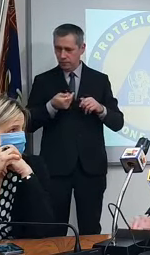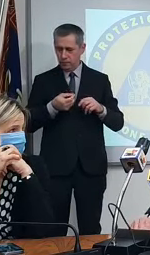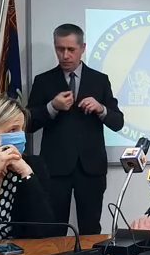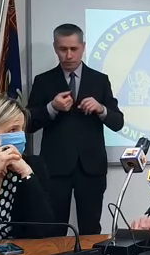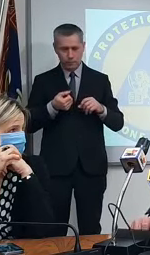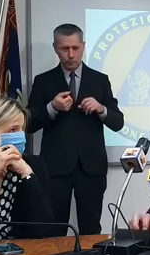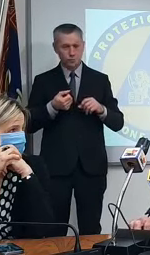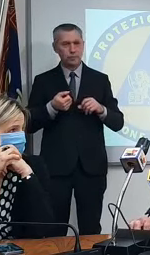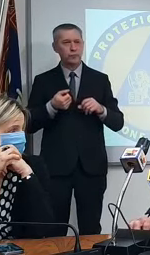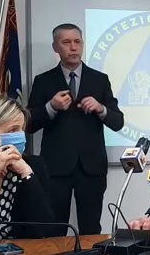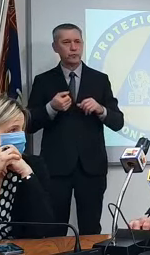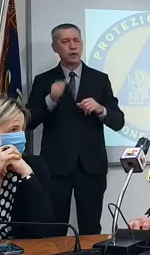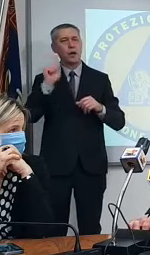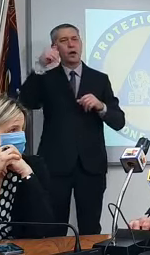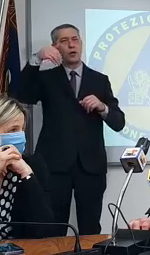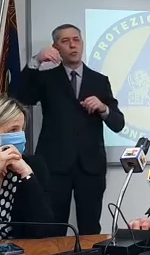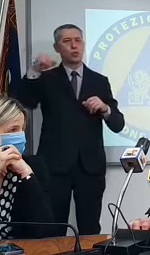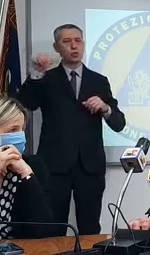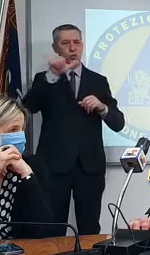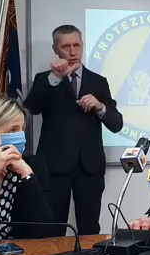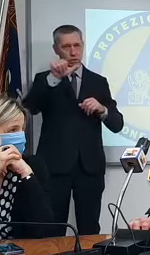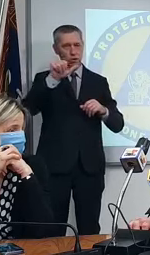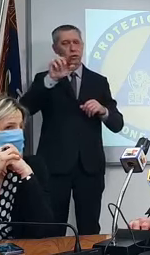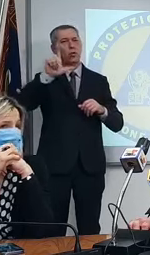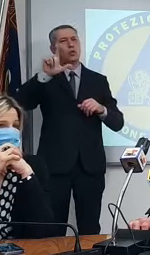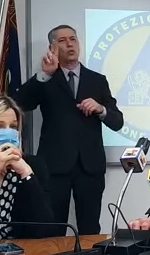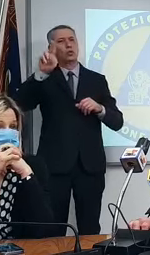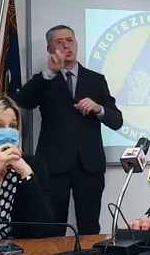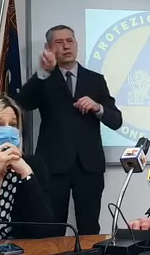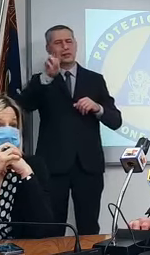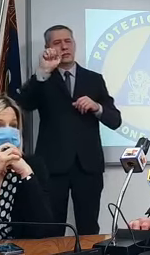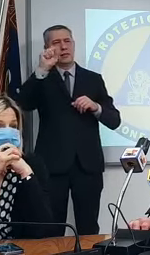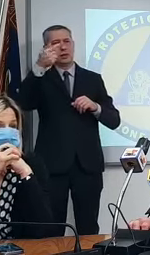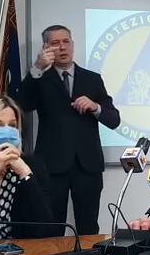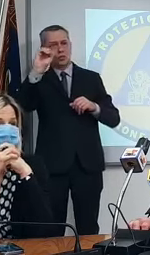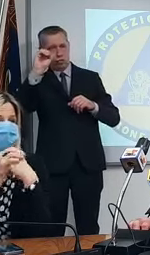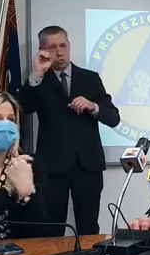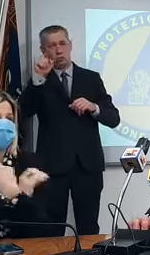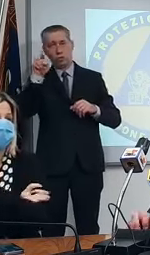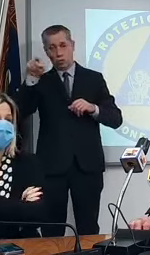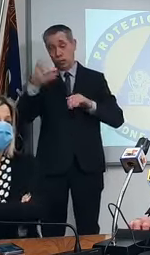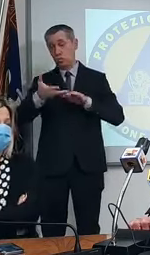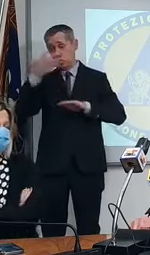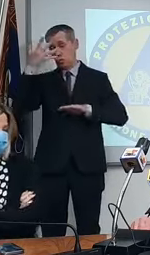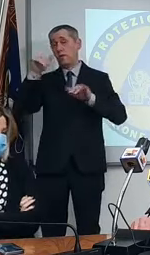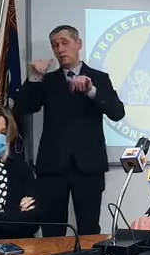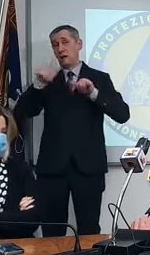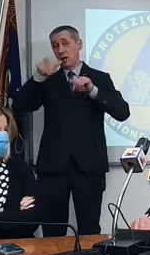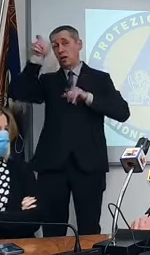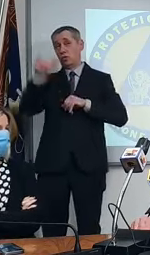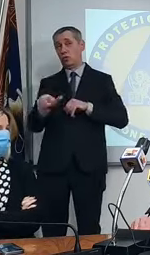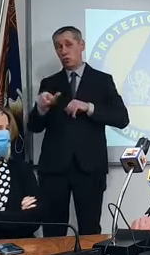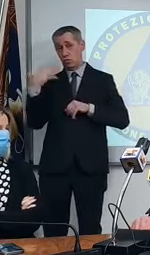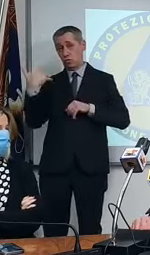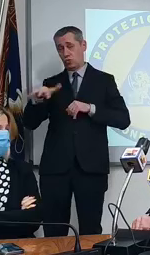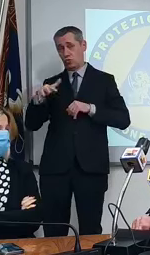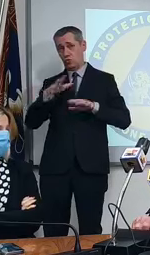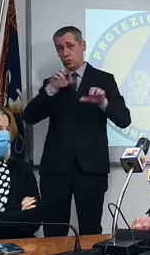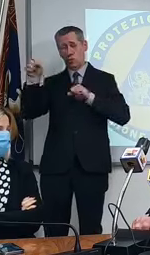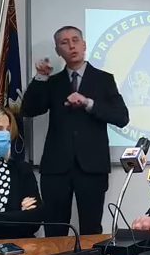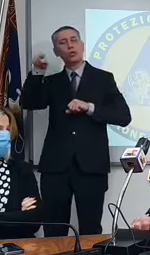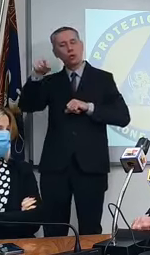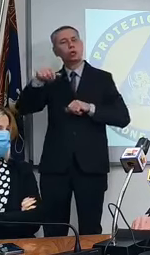cito amo sluzzato un grande un grande un grande Veneto e lui era